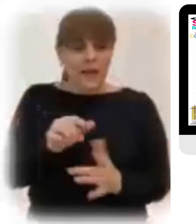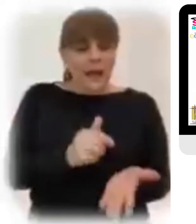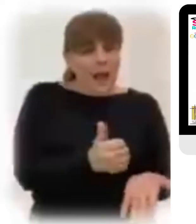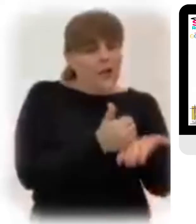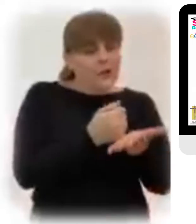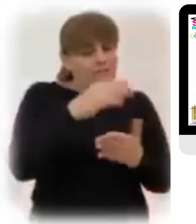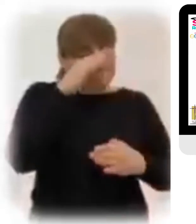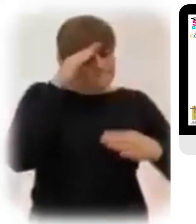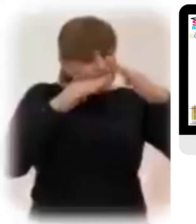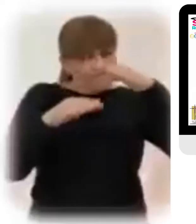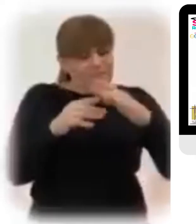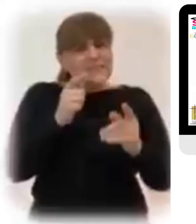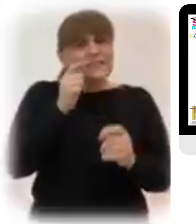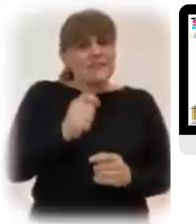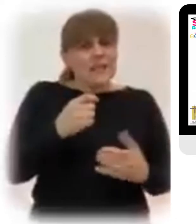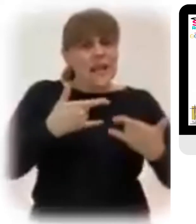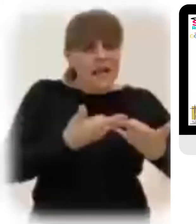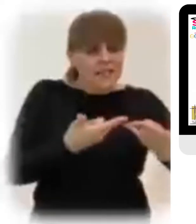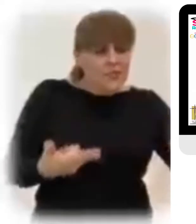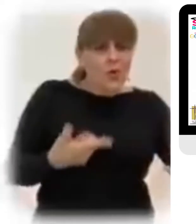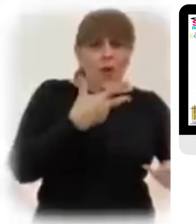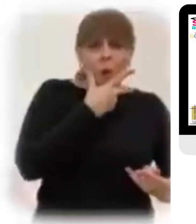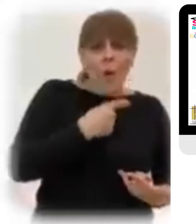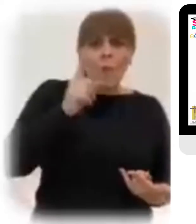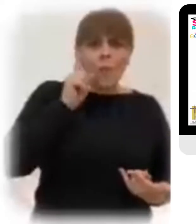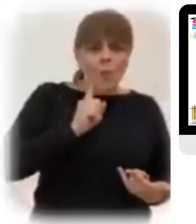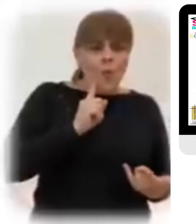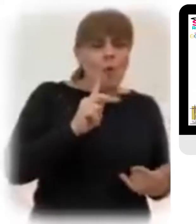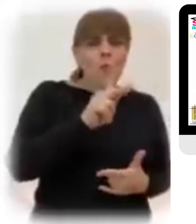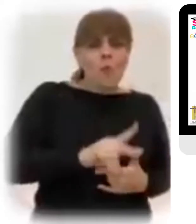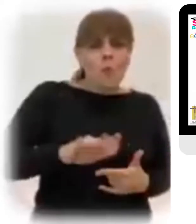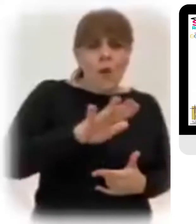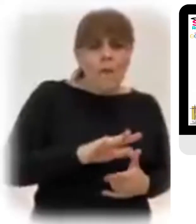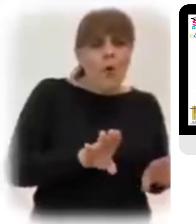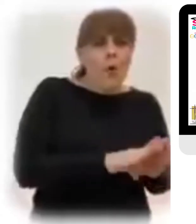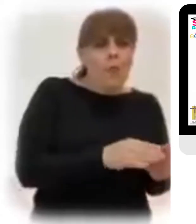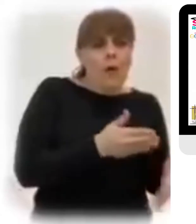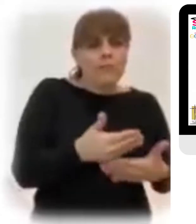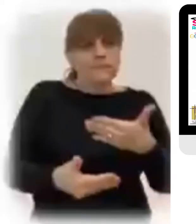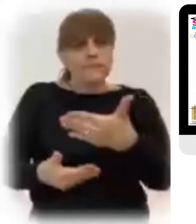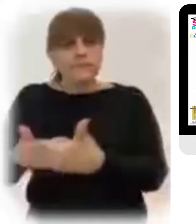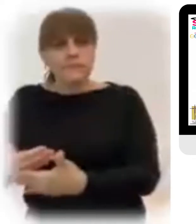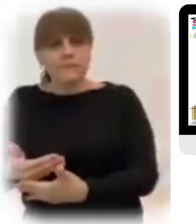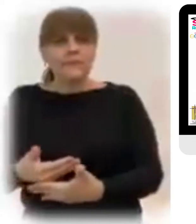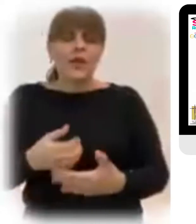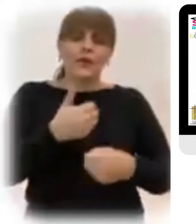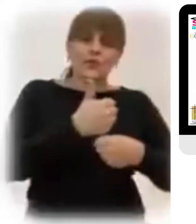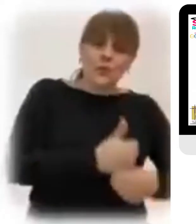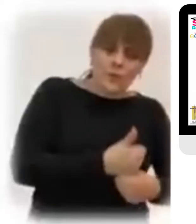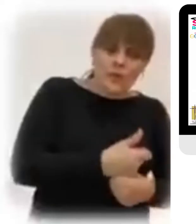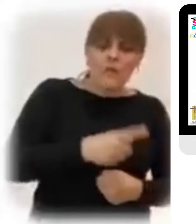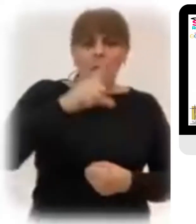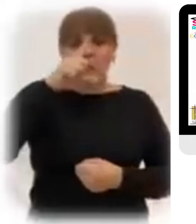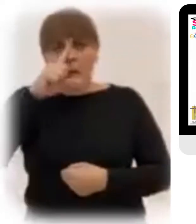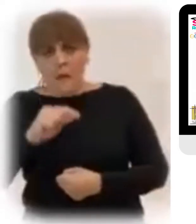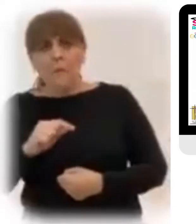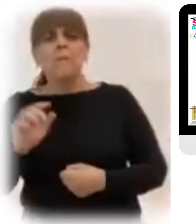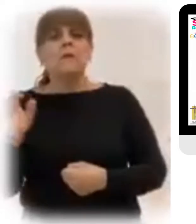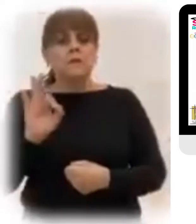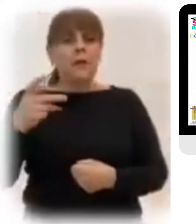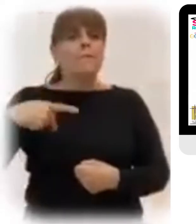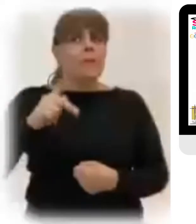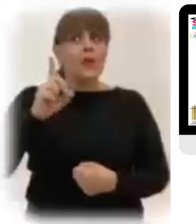De su historia De la historia de un pueblo que ha vivido en el dolor de su fracaso Pero también la seguridad del Señor